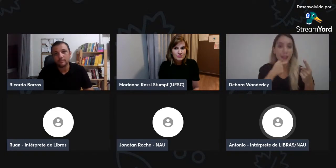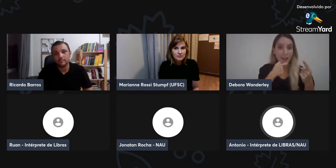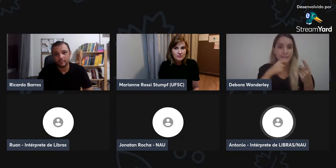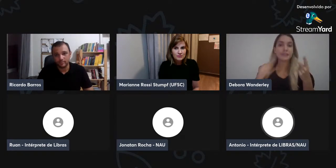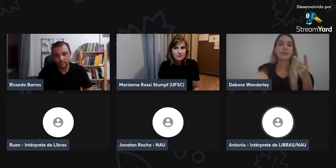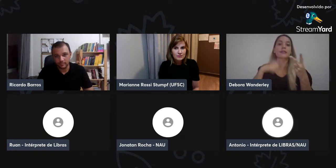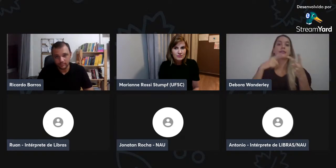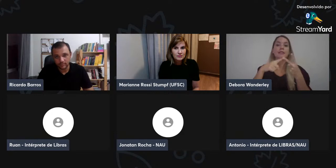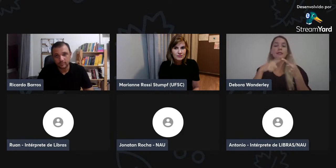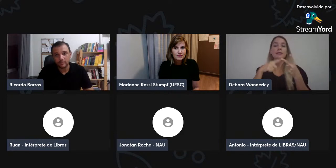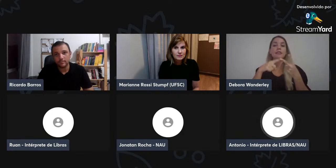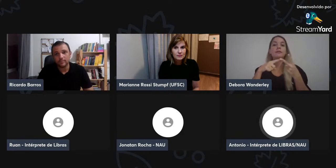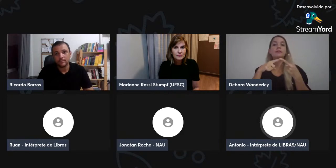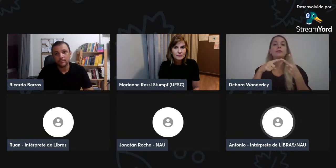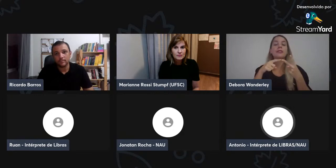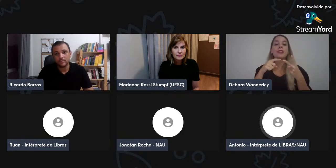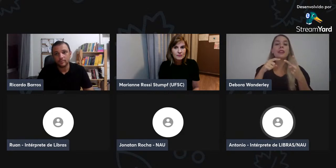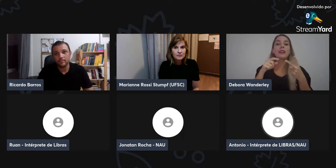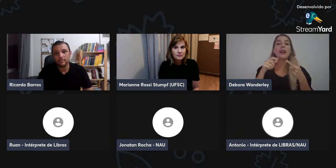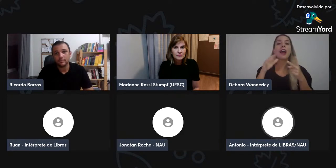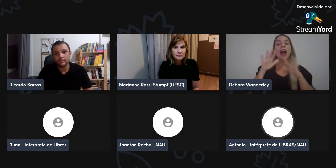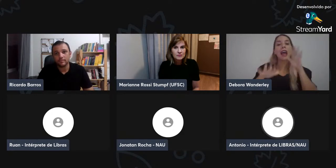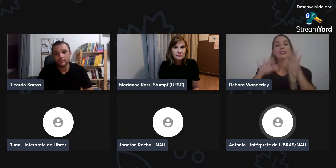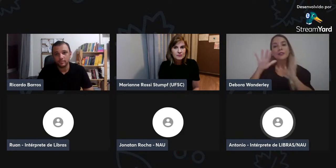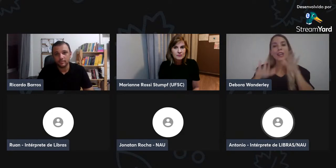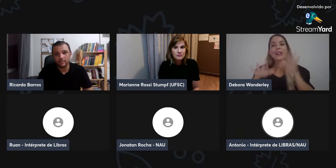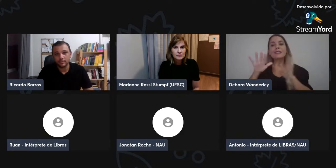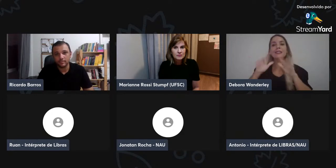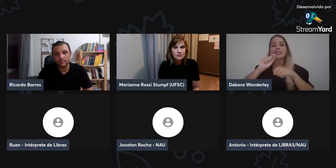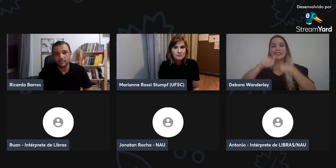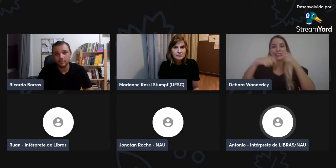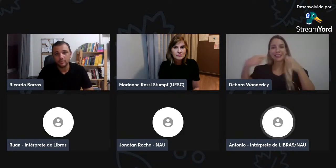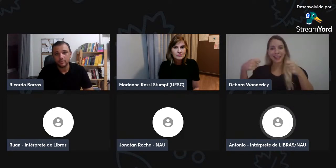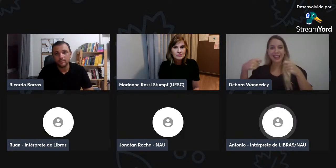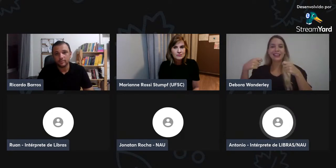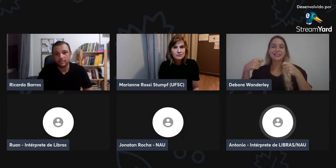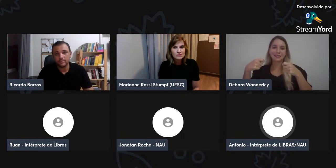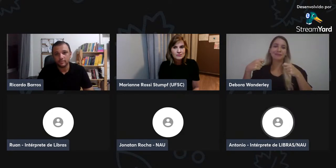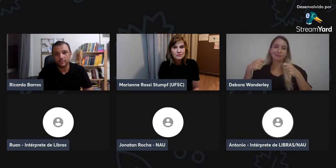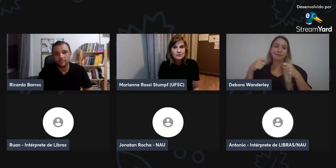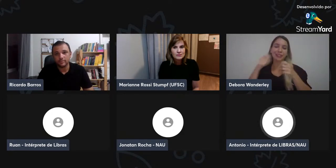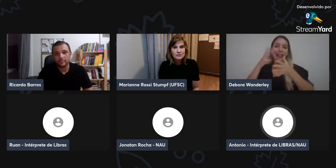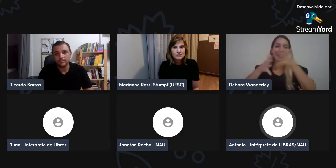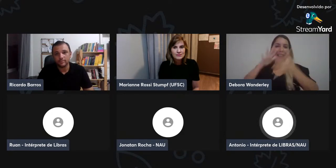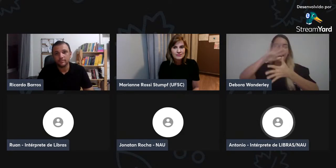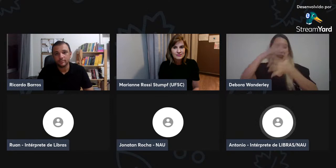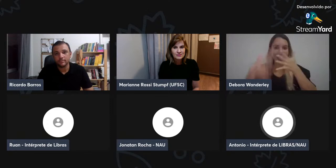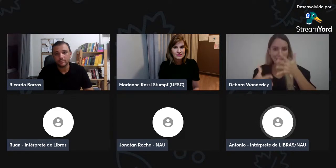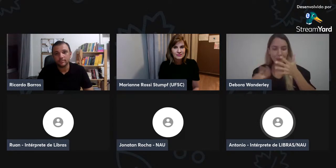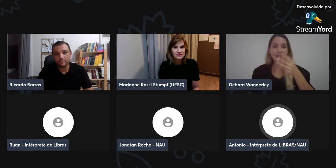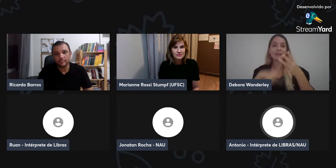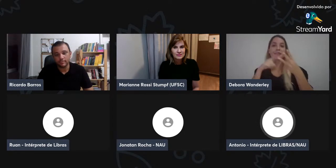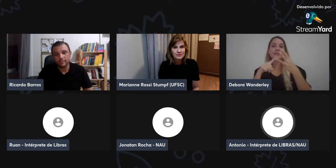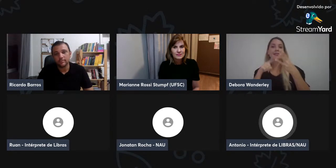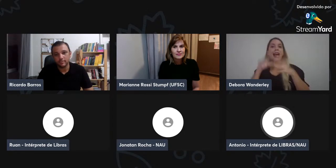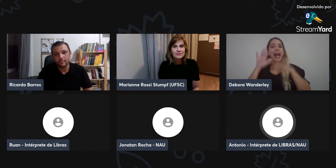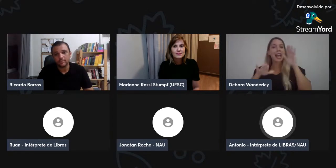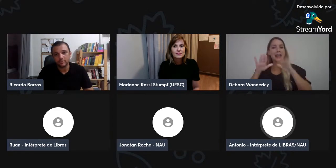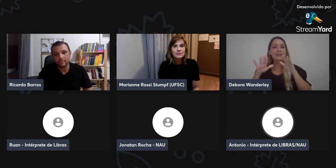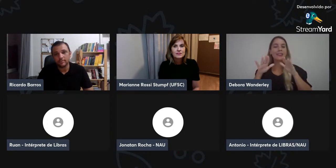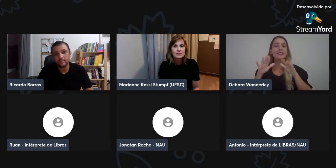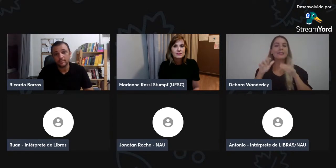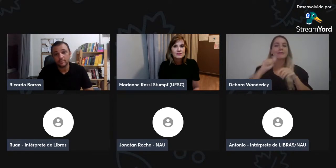aí ele sabe, inglês, por exemplo, português, aí, às vezes, ele sabe alguns sinais em